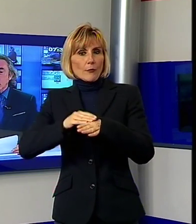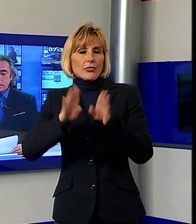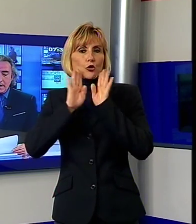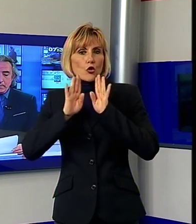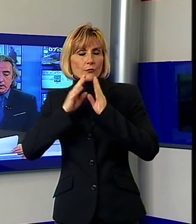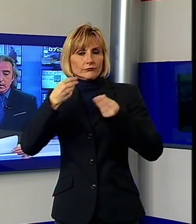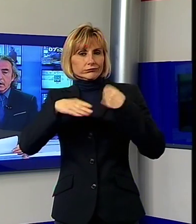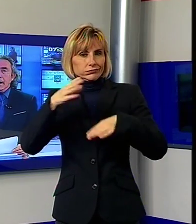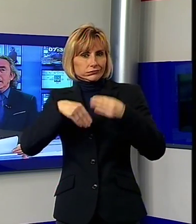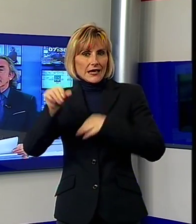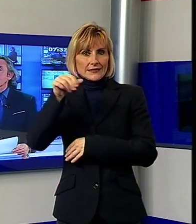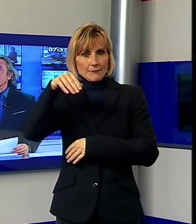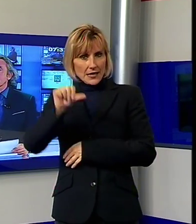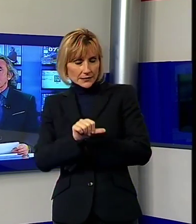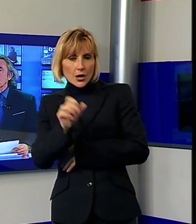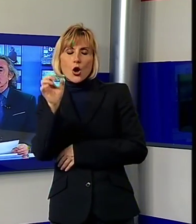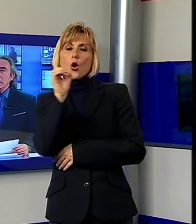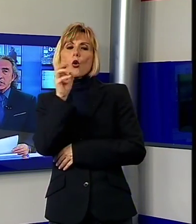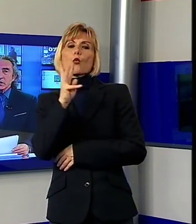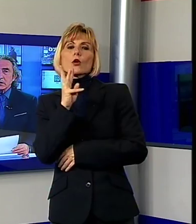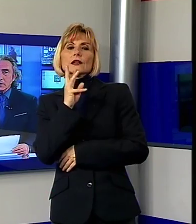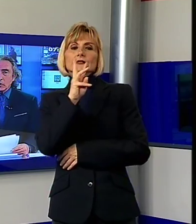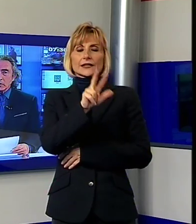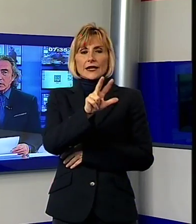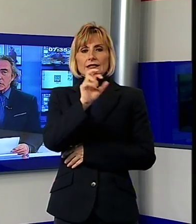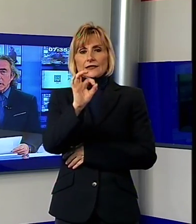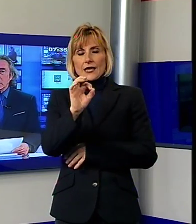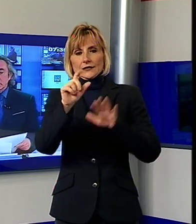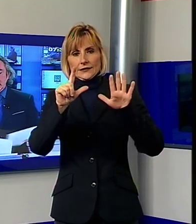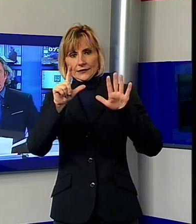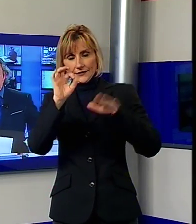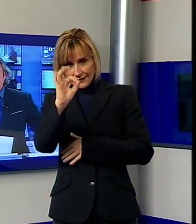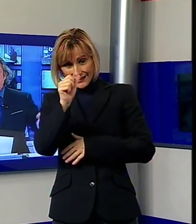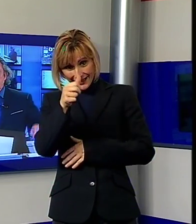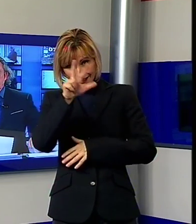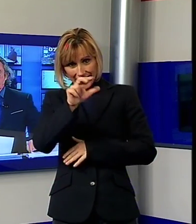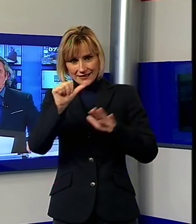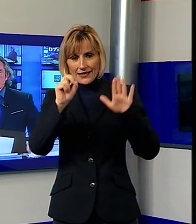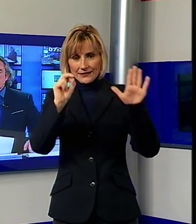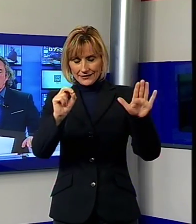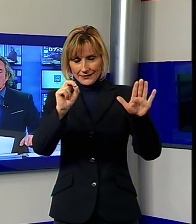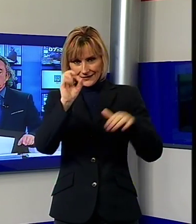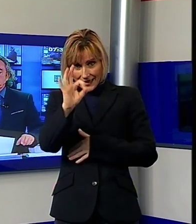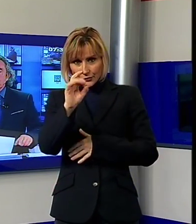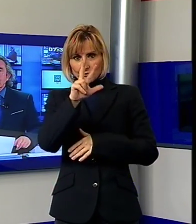whatsapp al 360 10 38 330. Un gioco per il